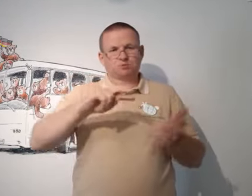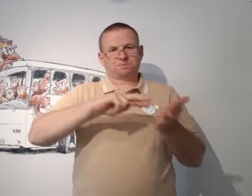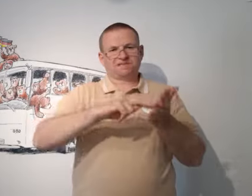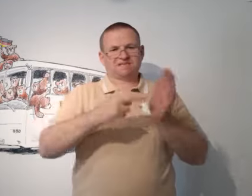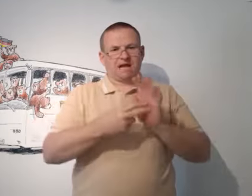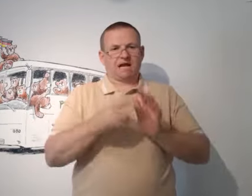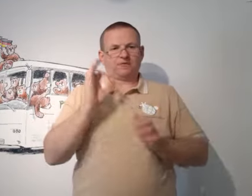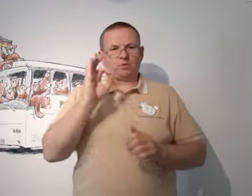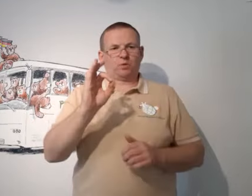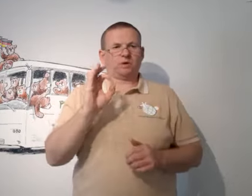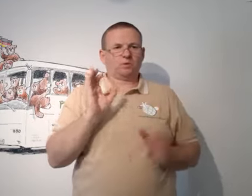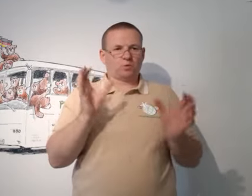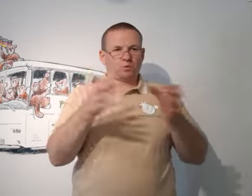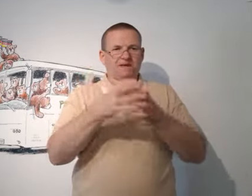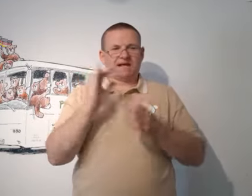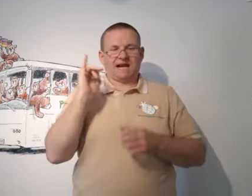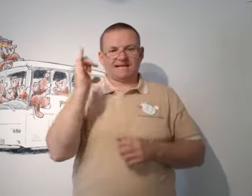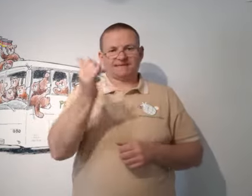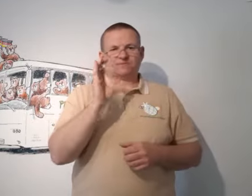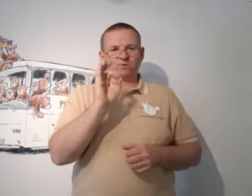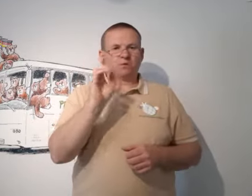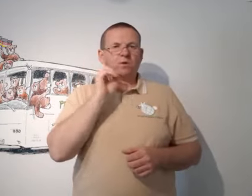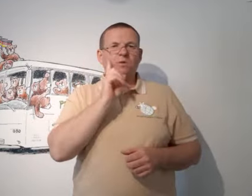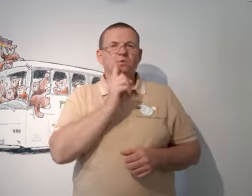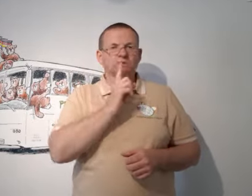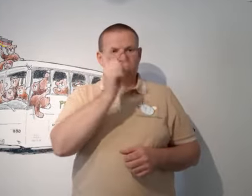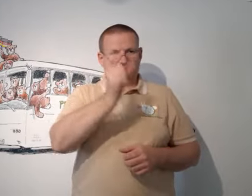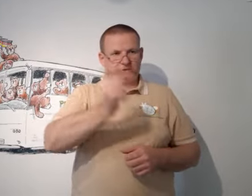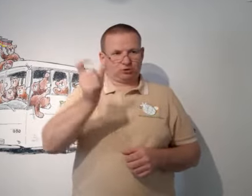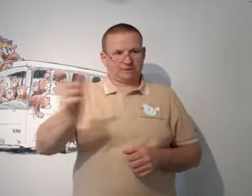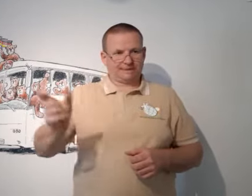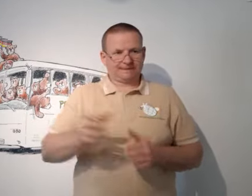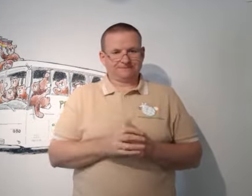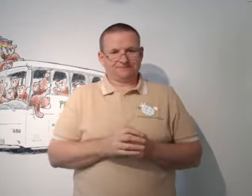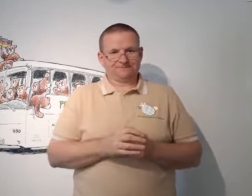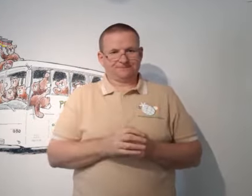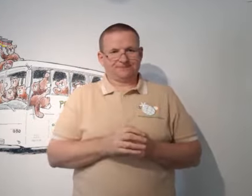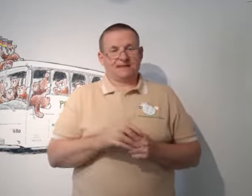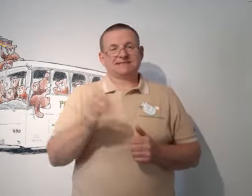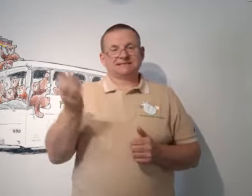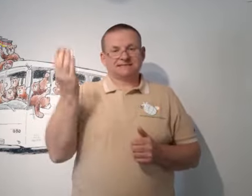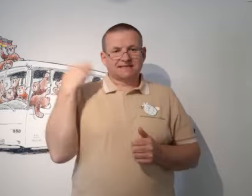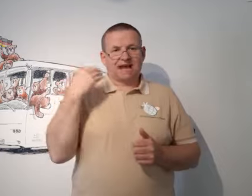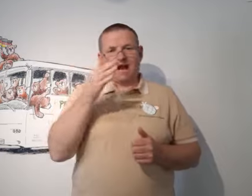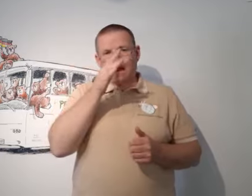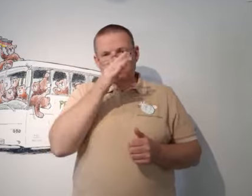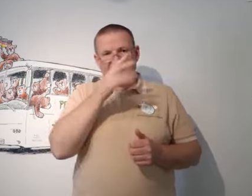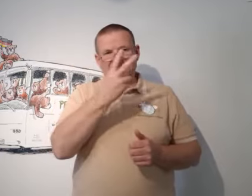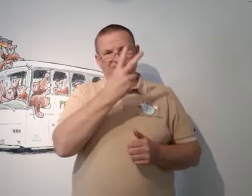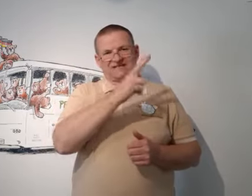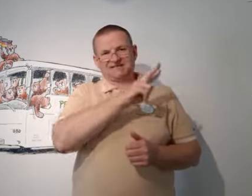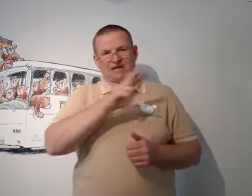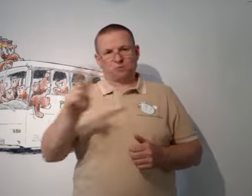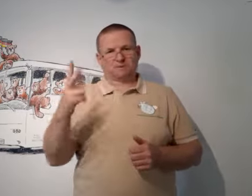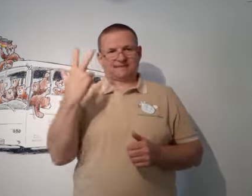Ich bin ein Spezialist für Gruppenreisen für gehörlose Menschen. Seit April